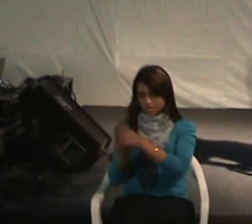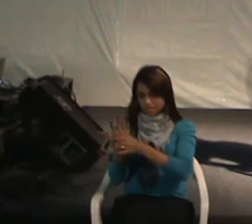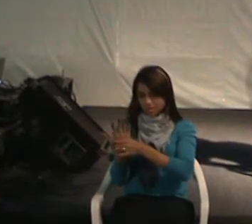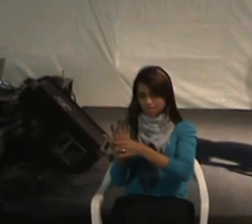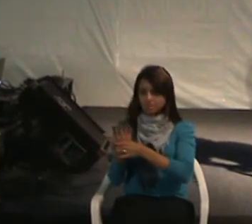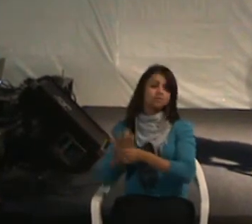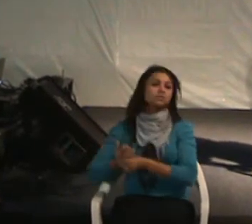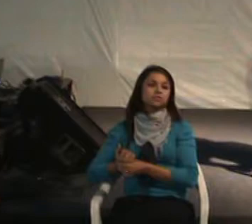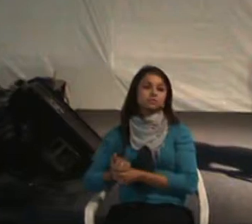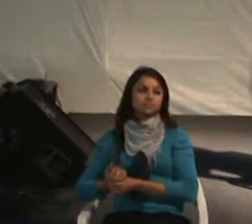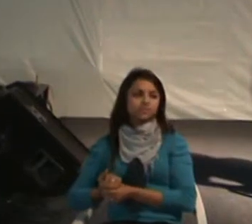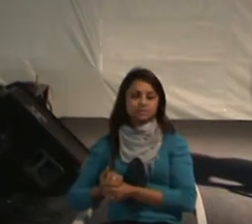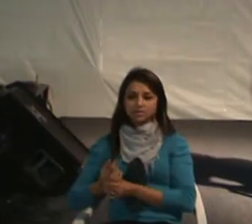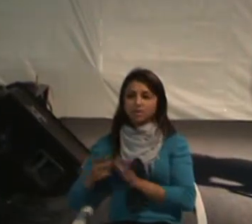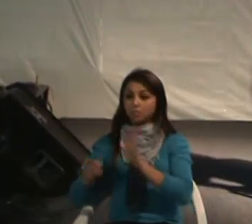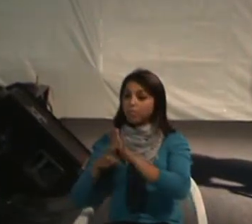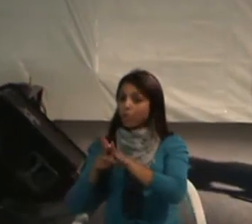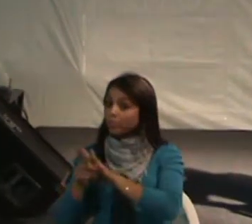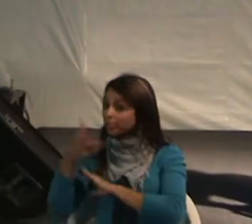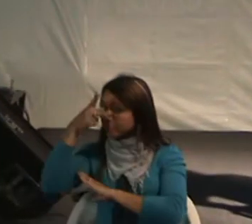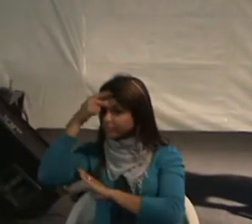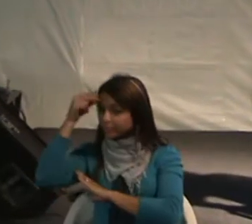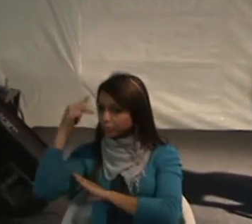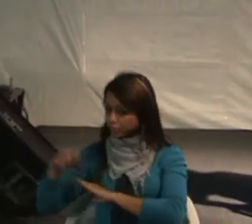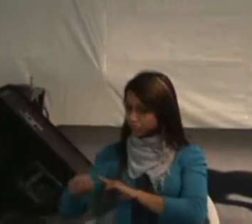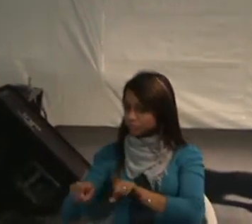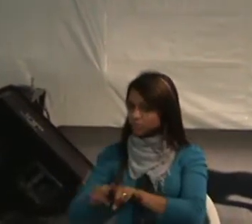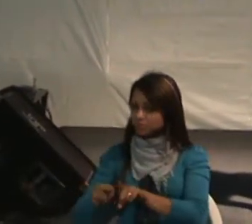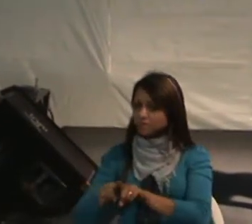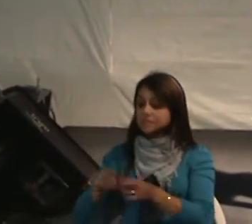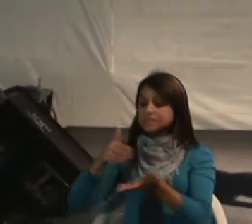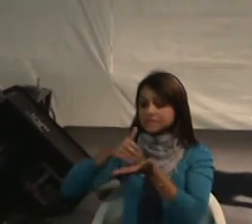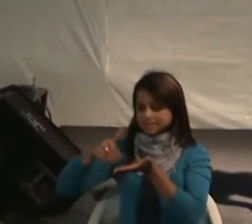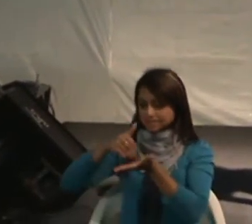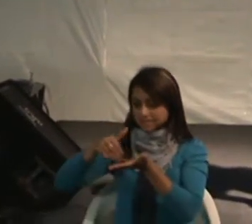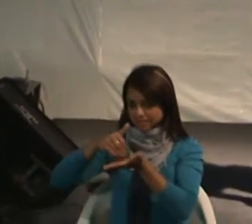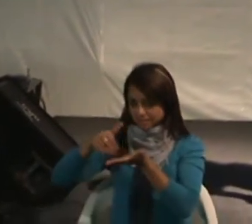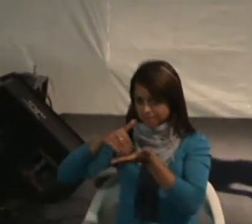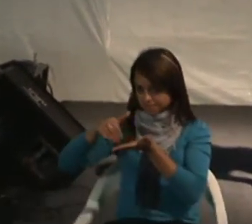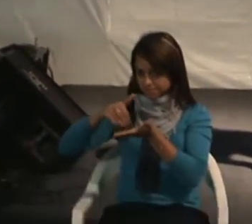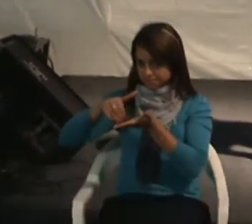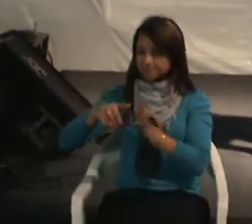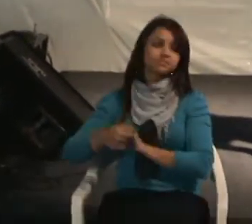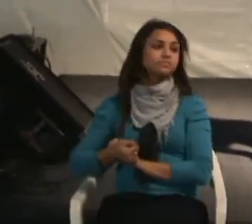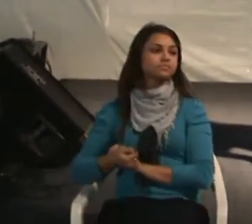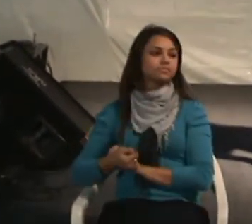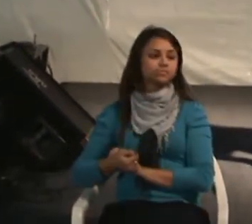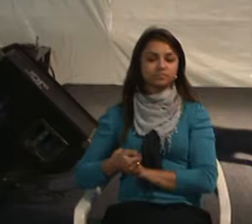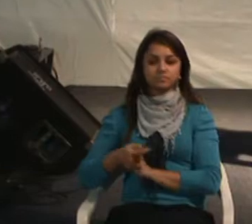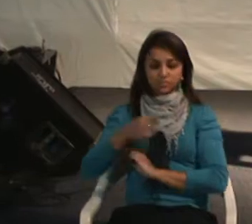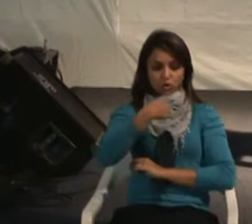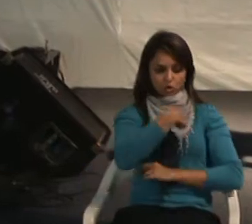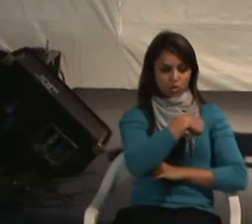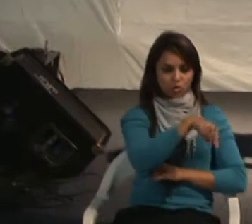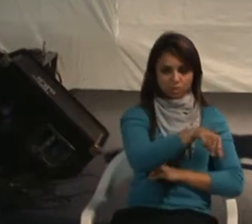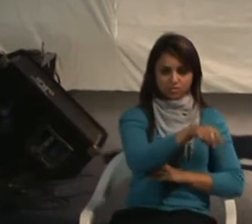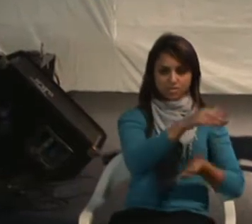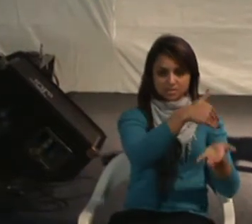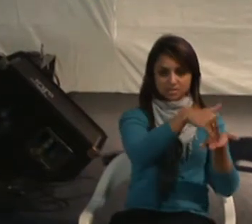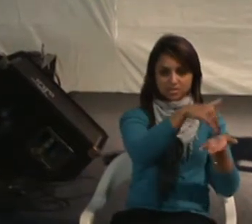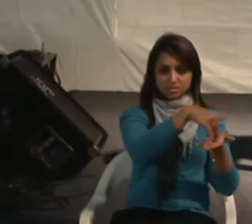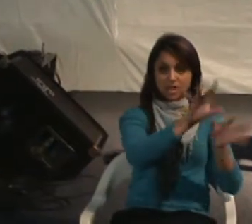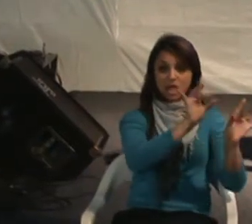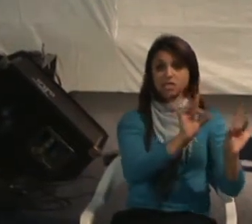nível de prefeitura, secretarias municipais. Então, a nossa secretaria, ela é